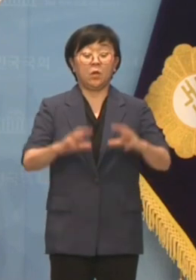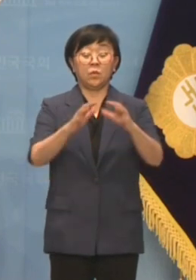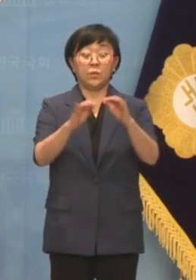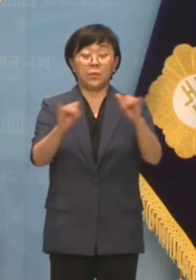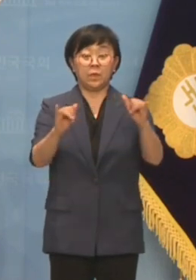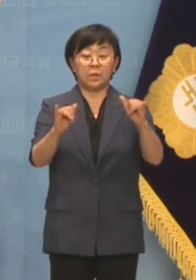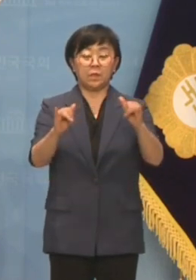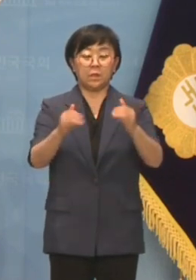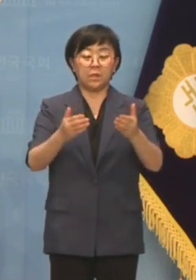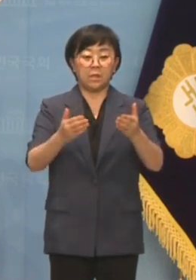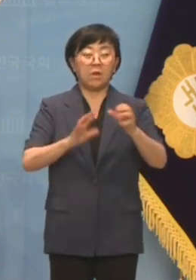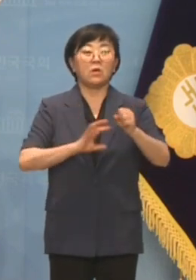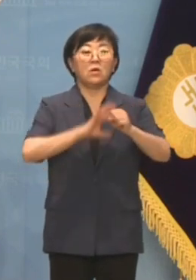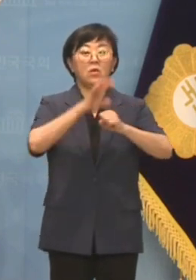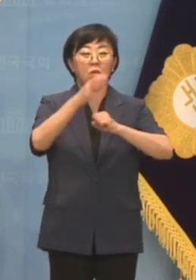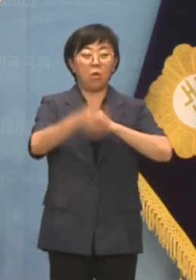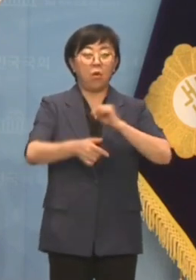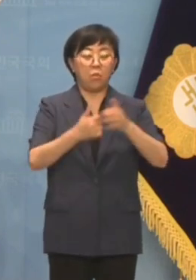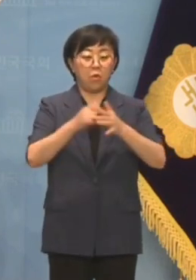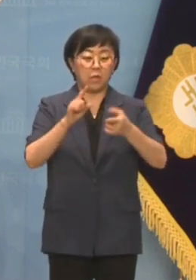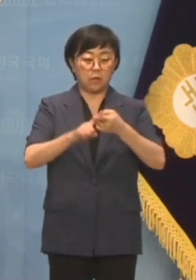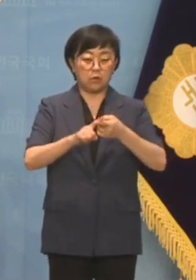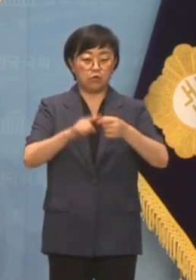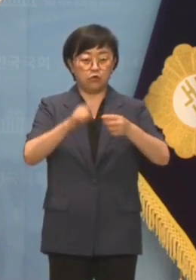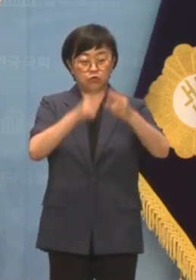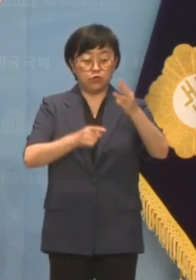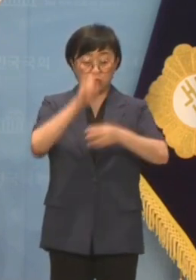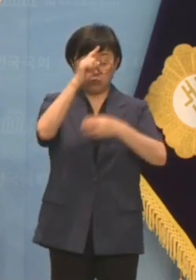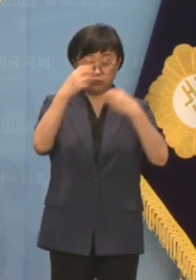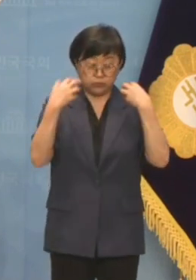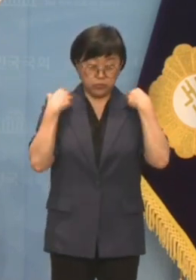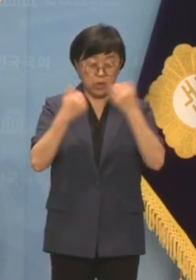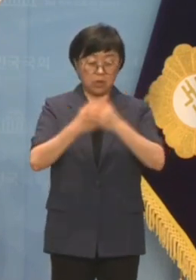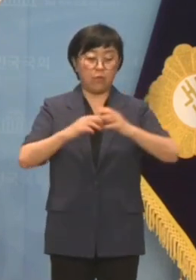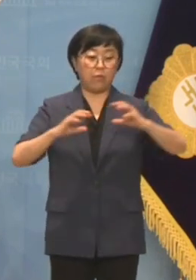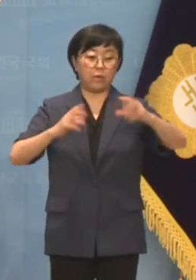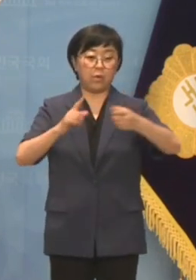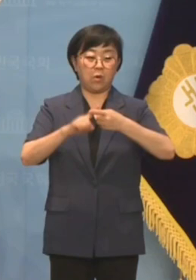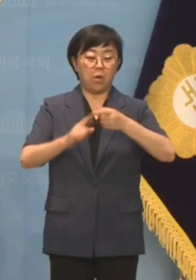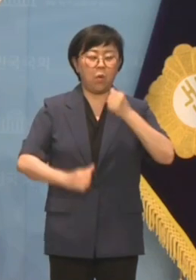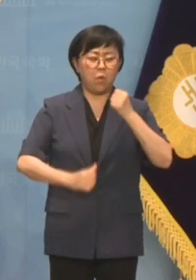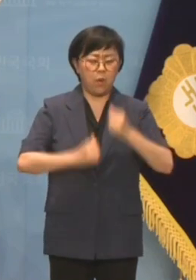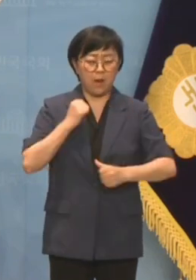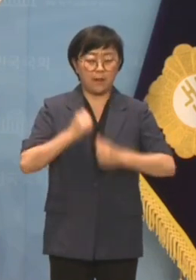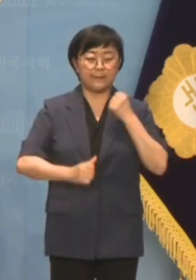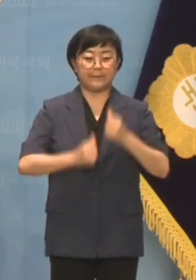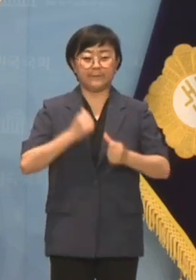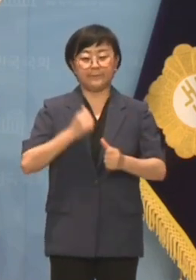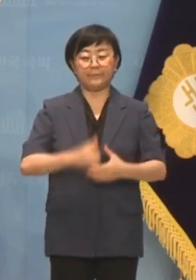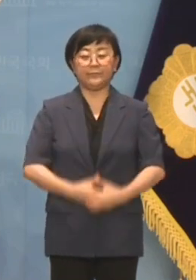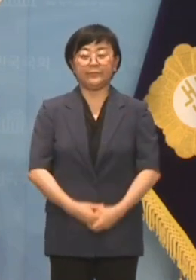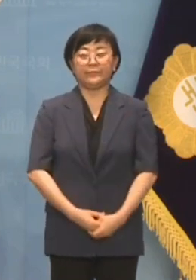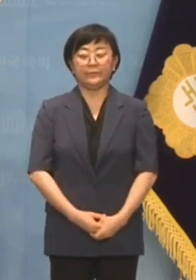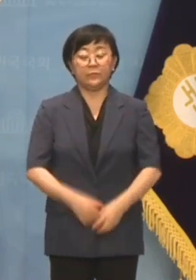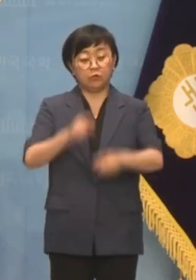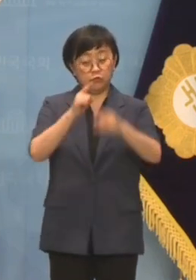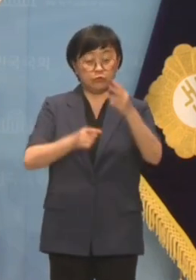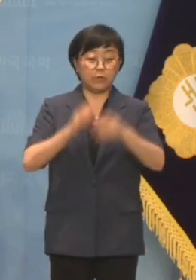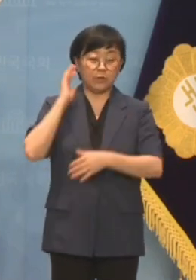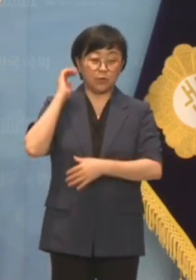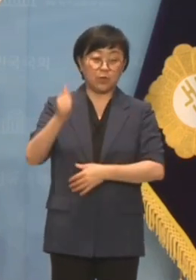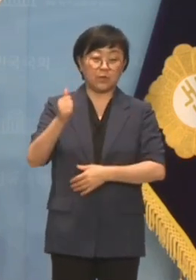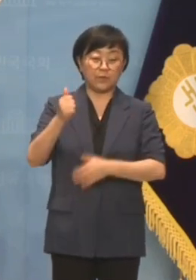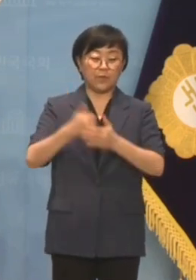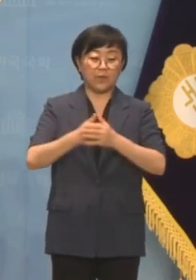국민은 글로벌 호구로 전락한 윤석열 정부의 외교에 분노하고 있습니다. 윤석열